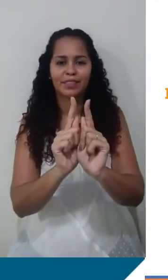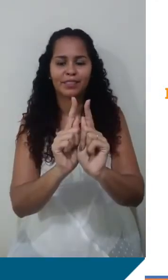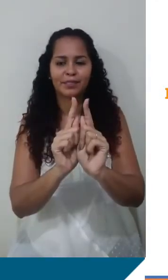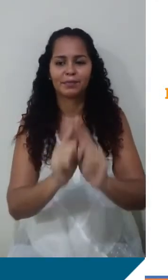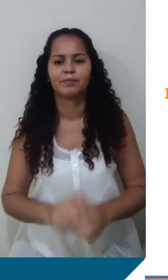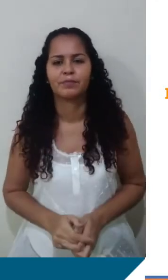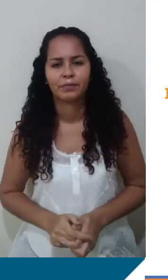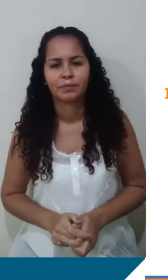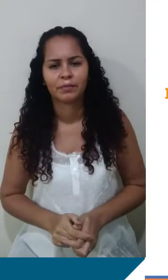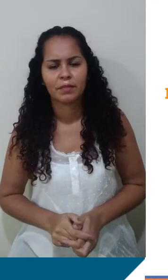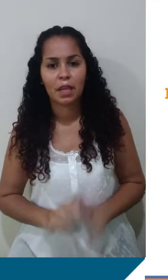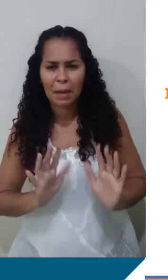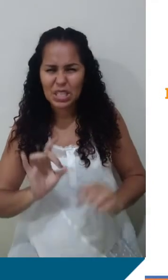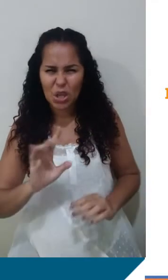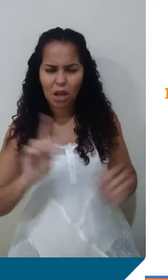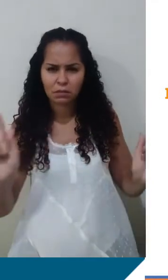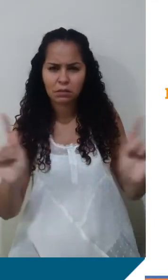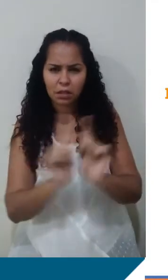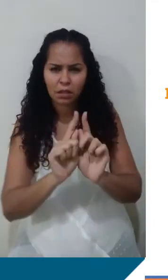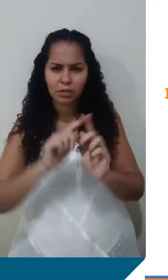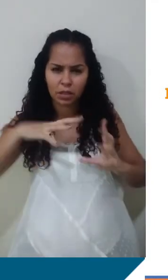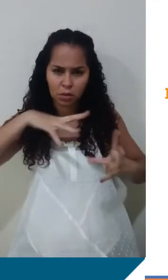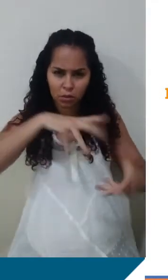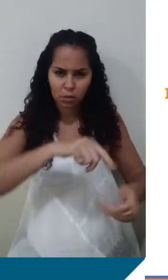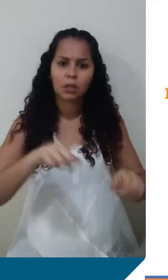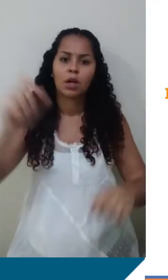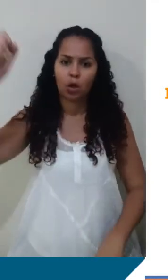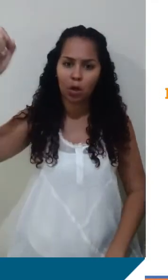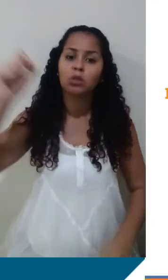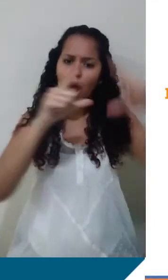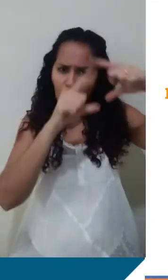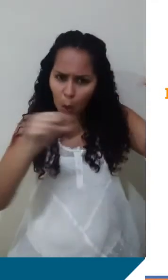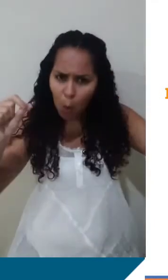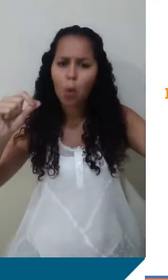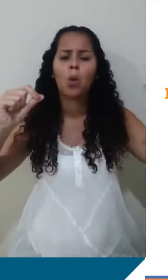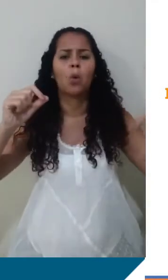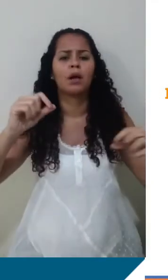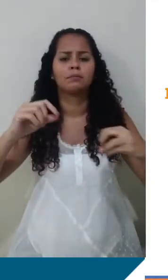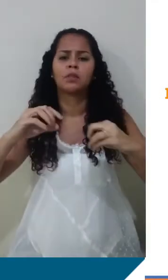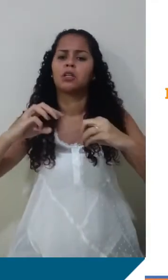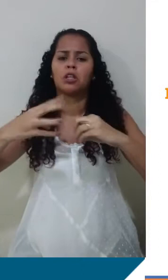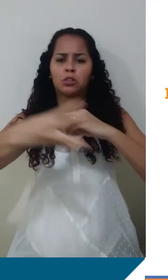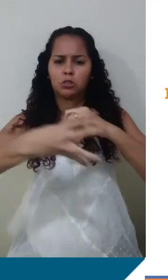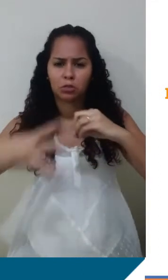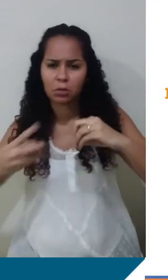Só precisa ser a gravidade da Terra? Não. Da Lua? Sim. De Marte? Sim. De Júpiter? Sim. Qualquer uma. Elas servem.